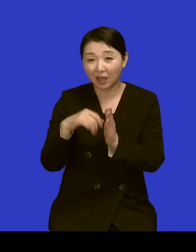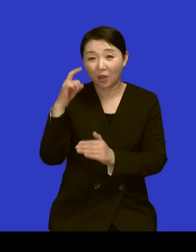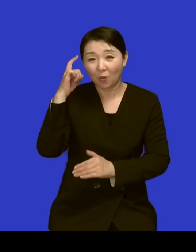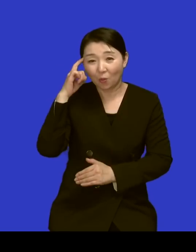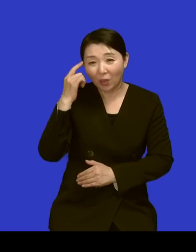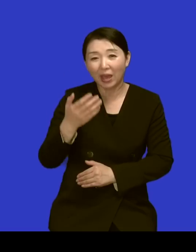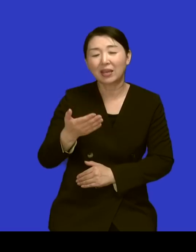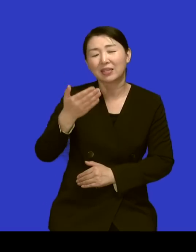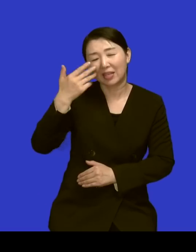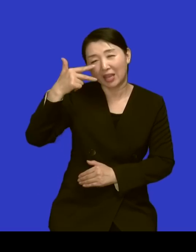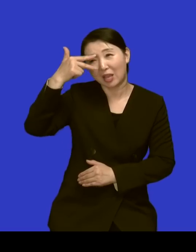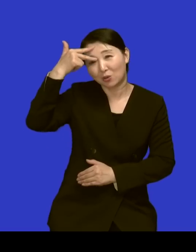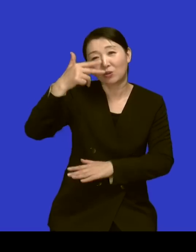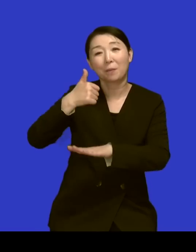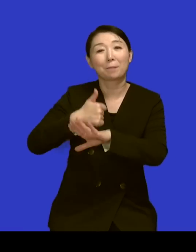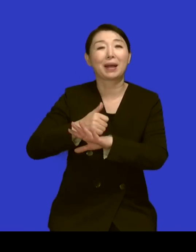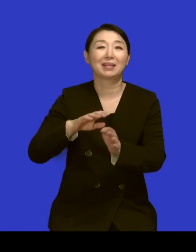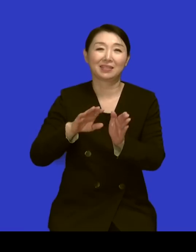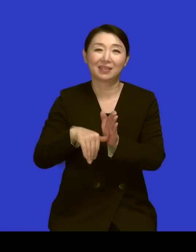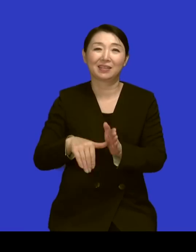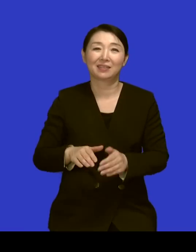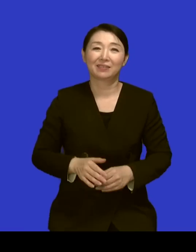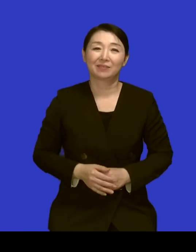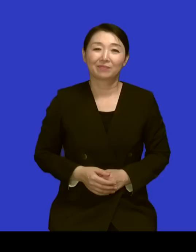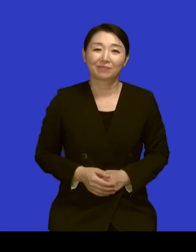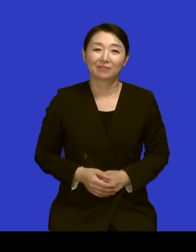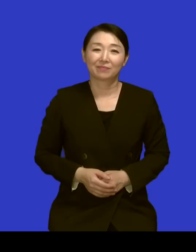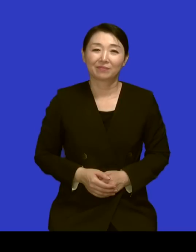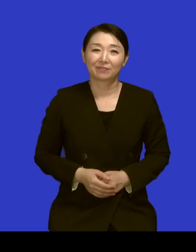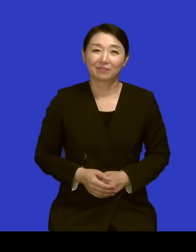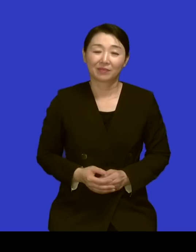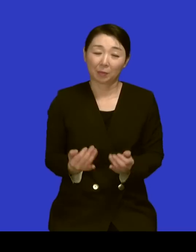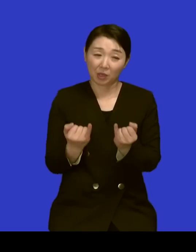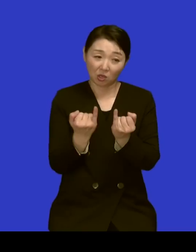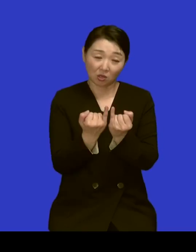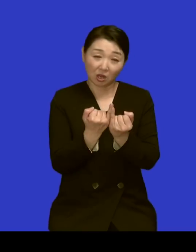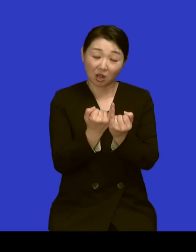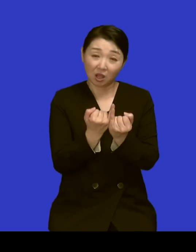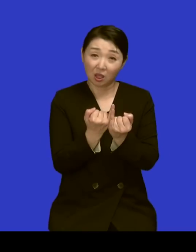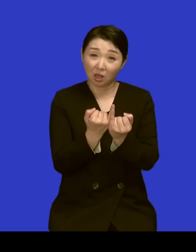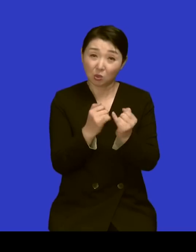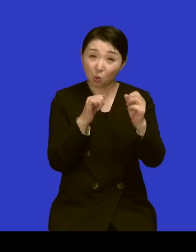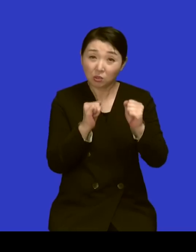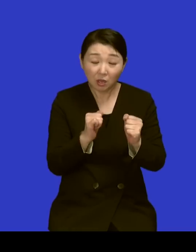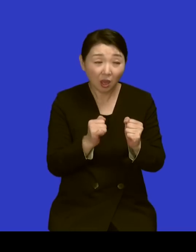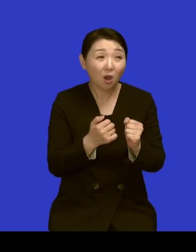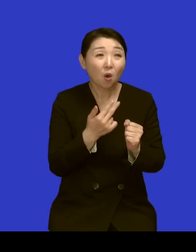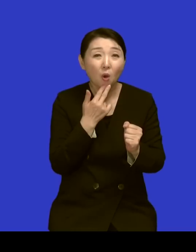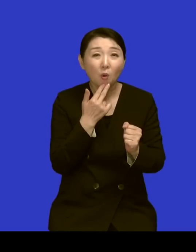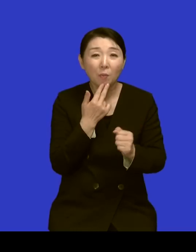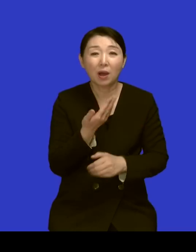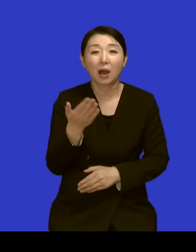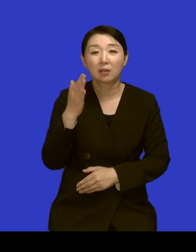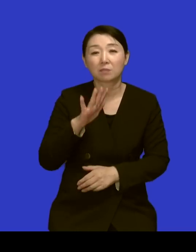느낌이잖아요 네 그래서 여자라면 존재감도 없을 텐데 네 거의 재판관 노릇을 하고